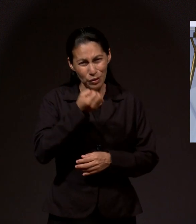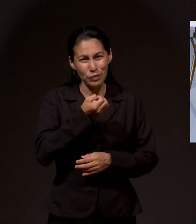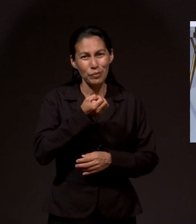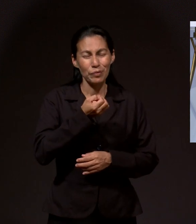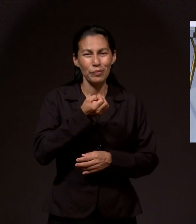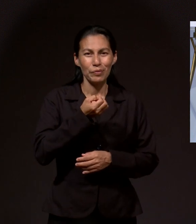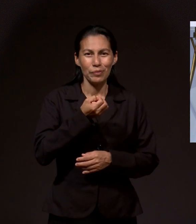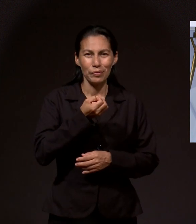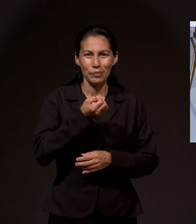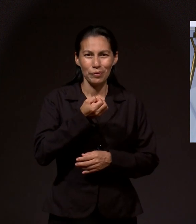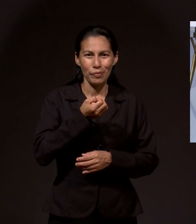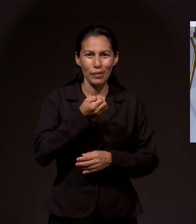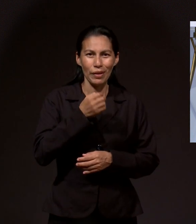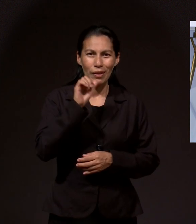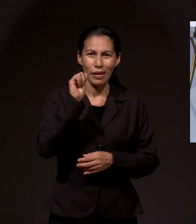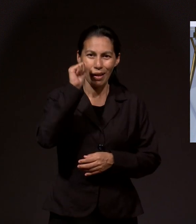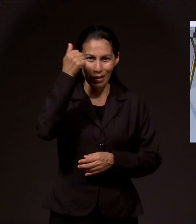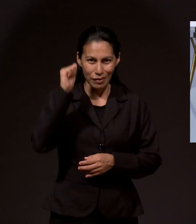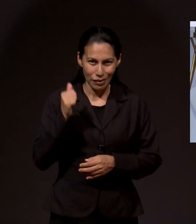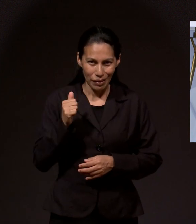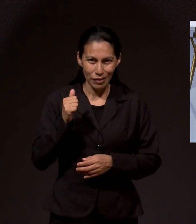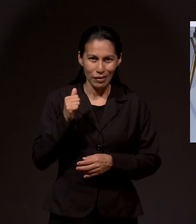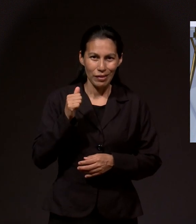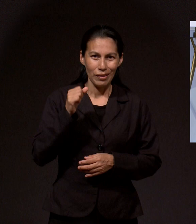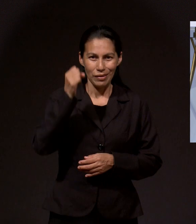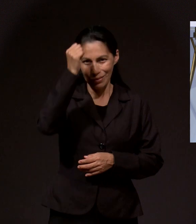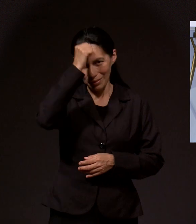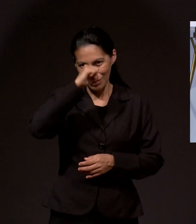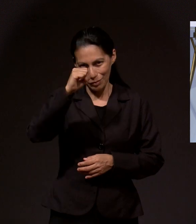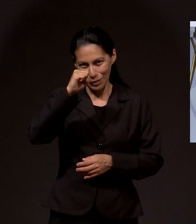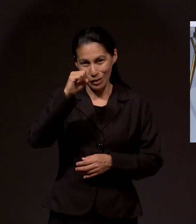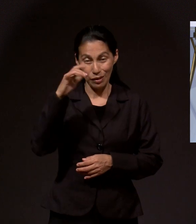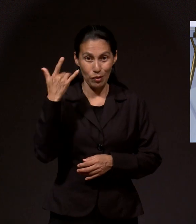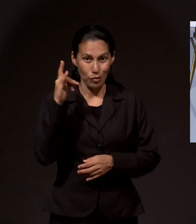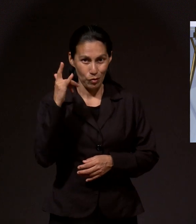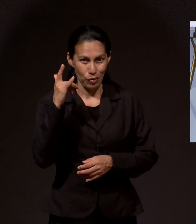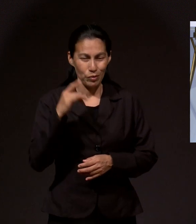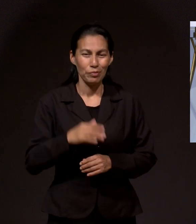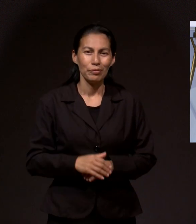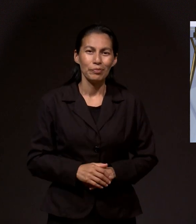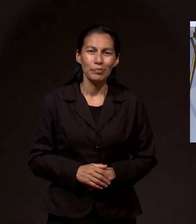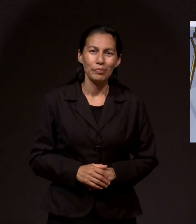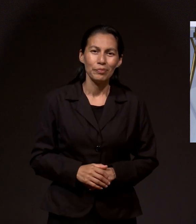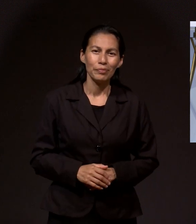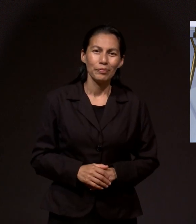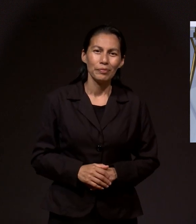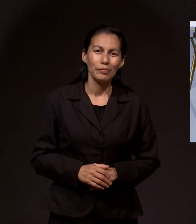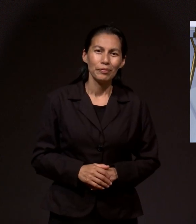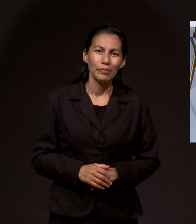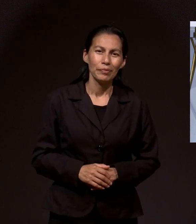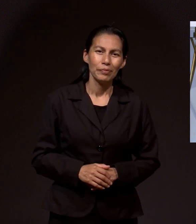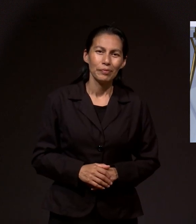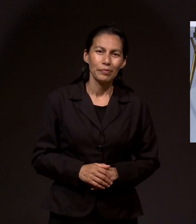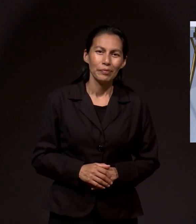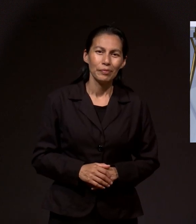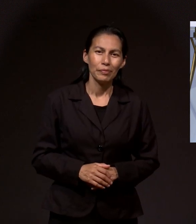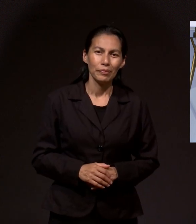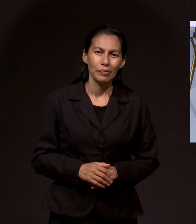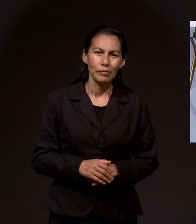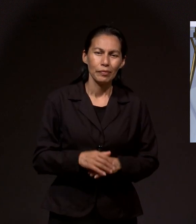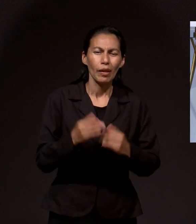y su hermanito. También debemos orar por